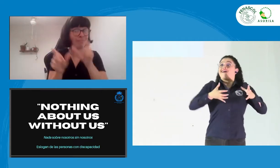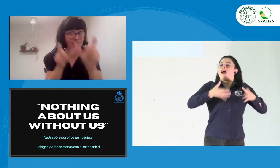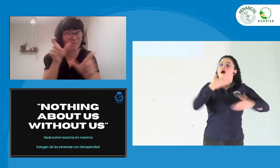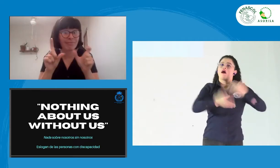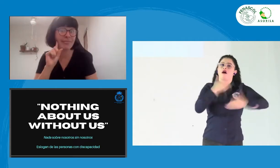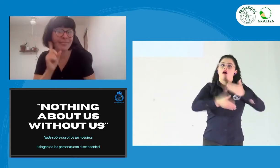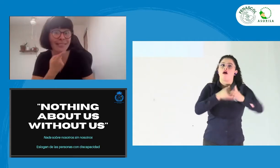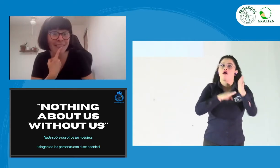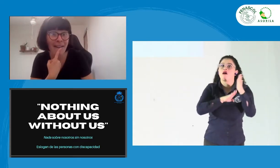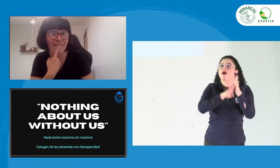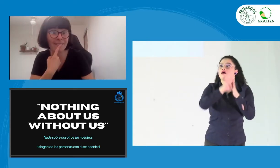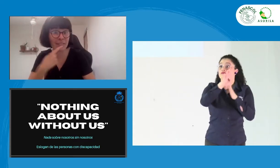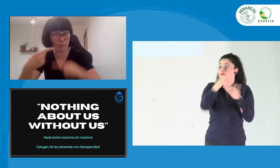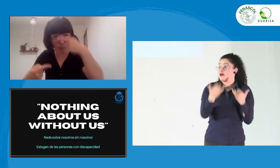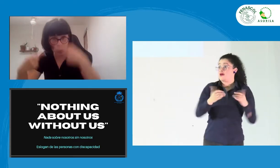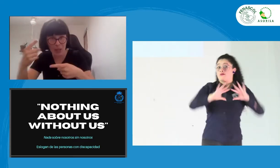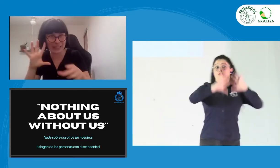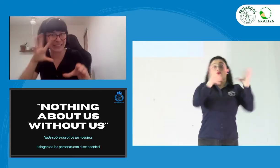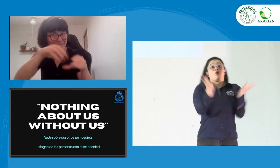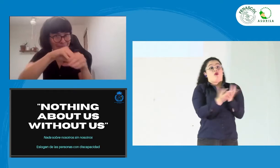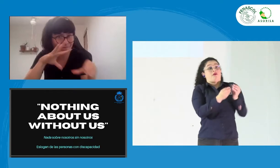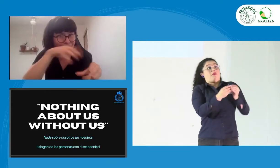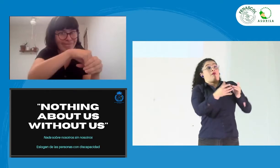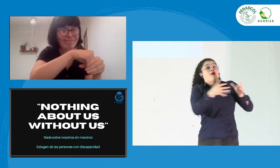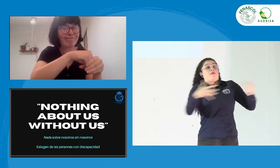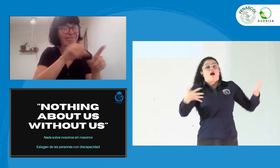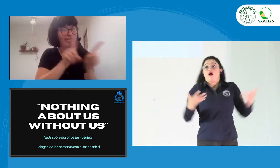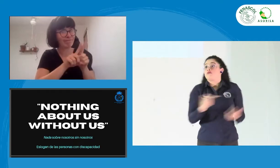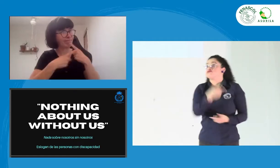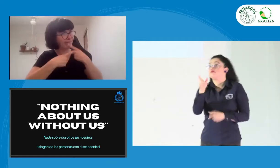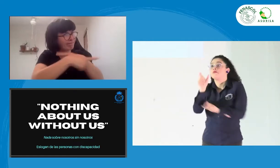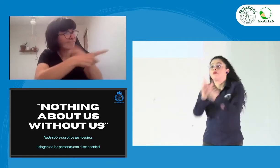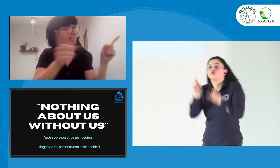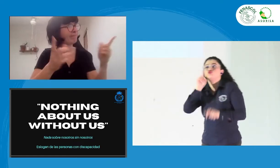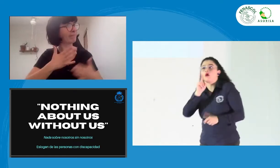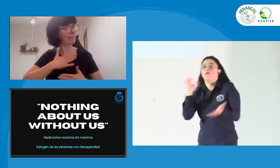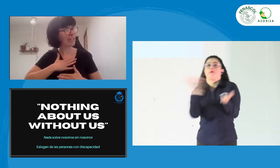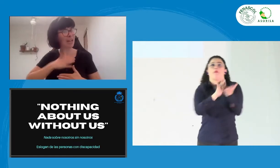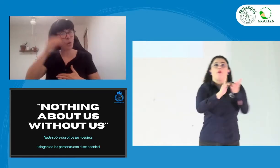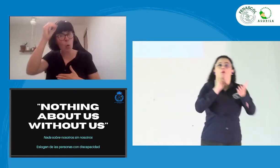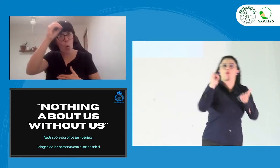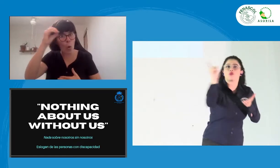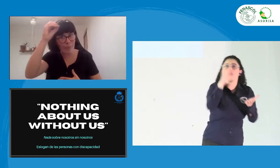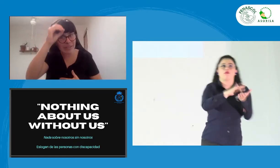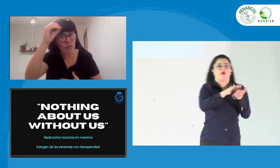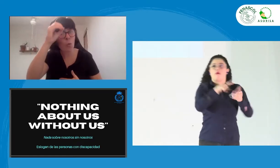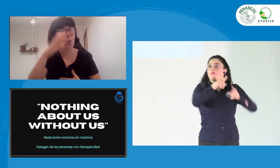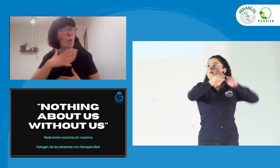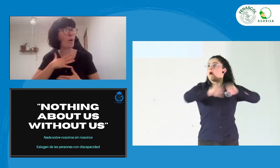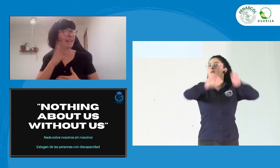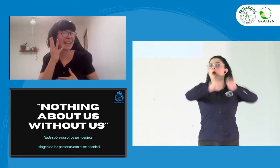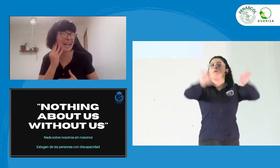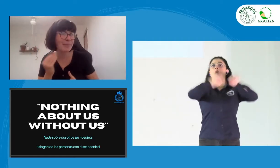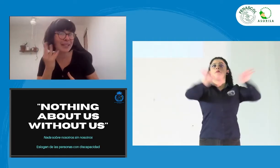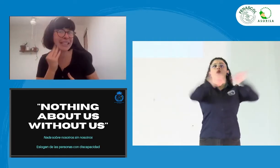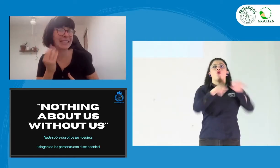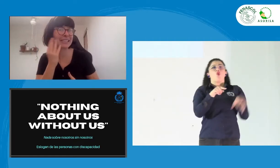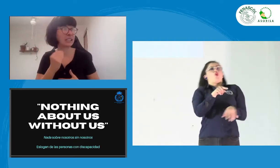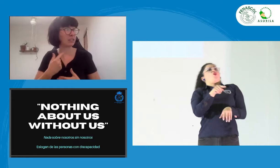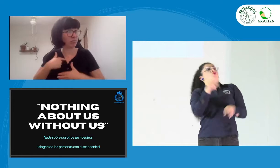llamen a estos espacios a las personas con discapacidad, incluidos personas sordas, que estén allí, en los espacios políticos, que den